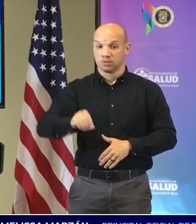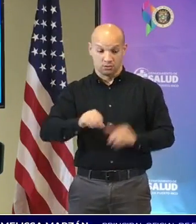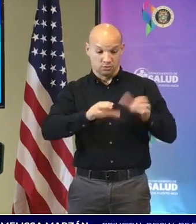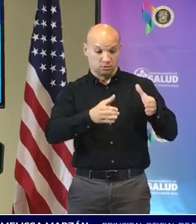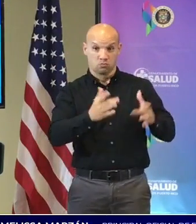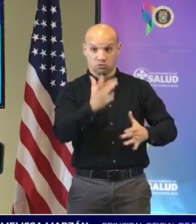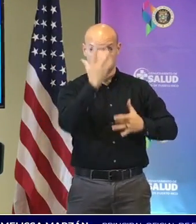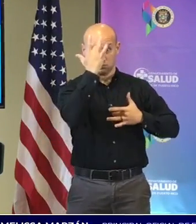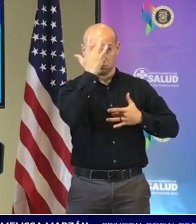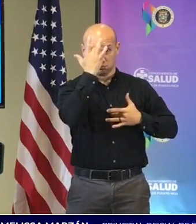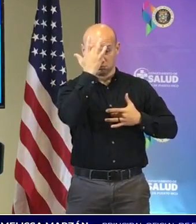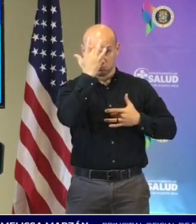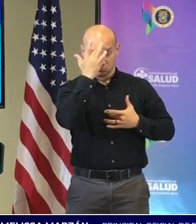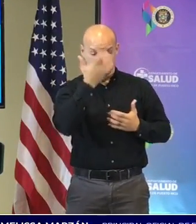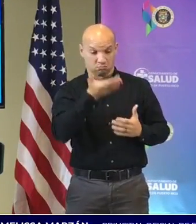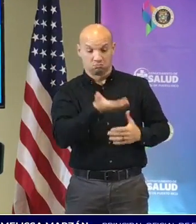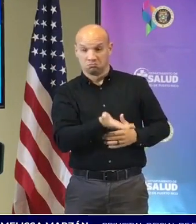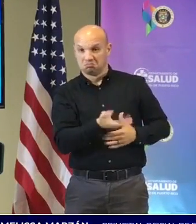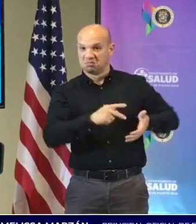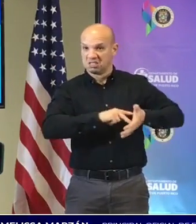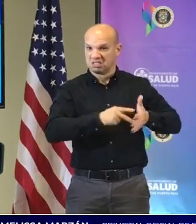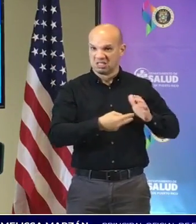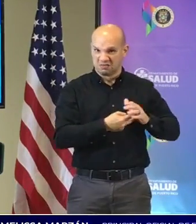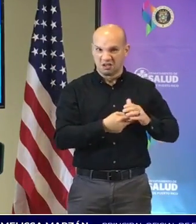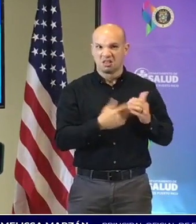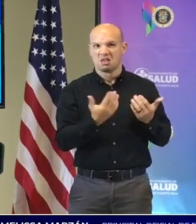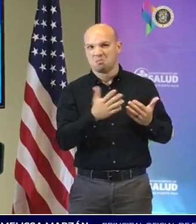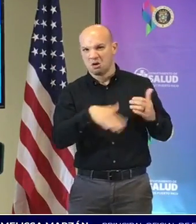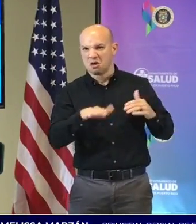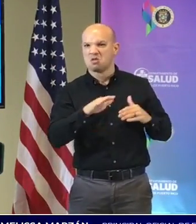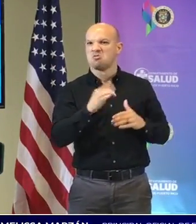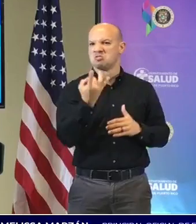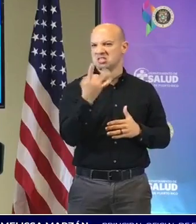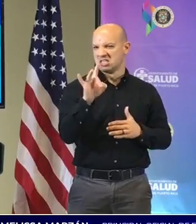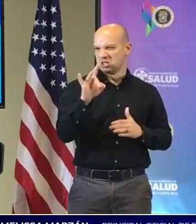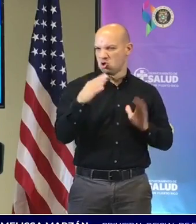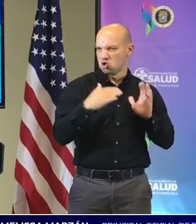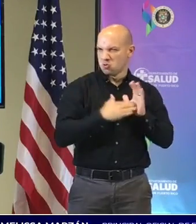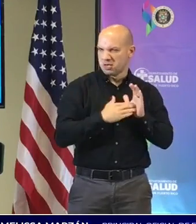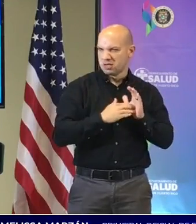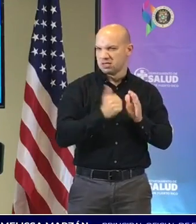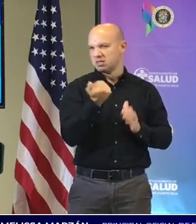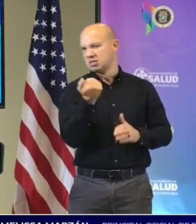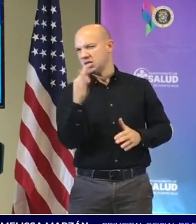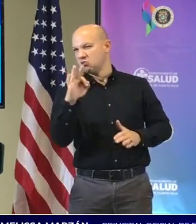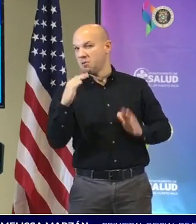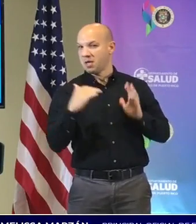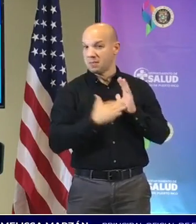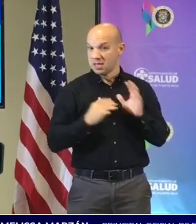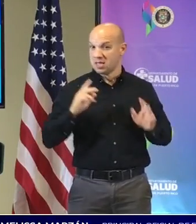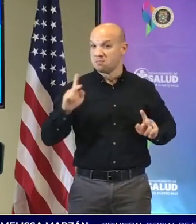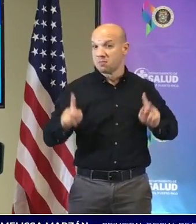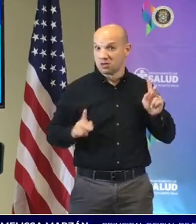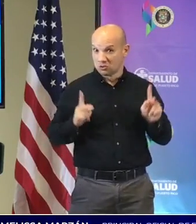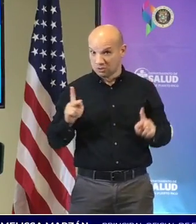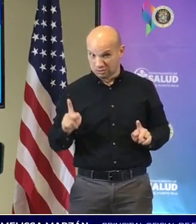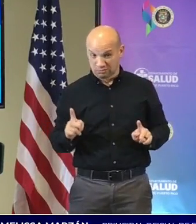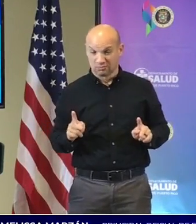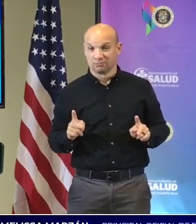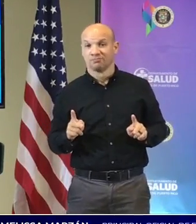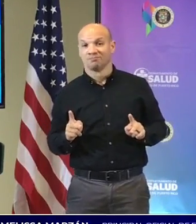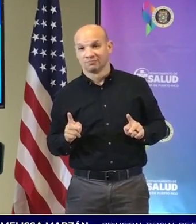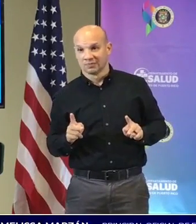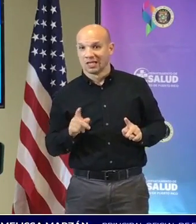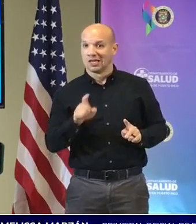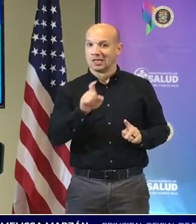presentara on-COVID, pues estamos hablando de un poco más de 18.000, 19.000 personas. Y ciertamente es una población que